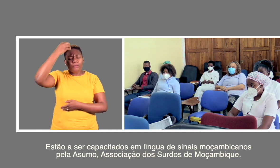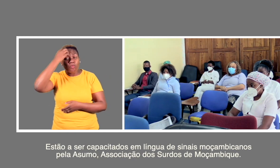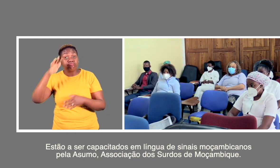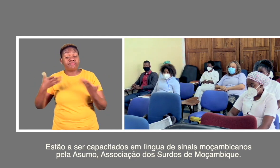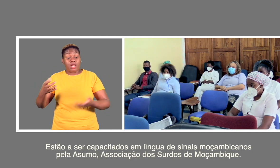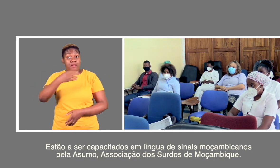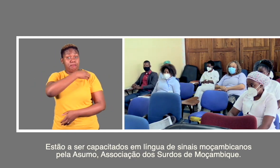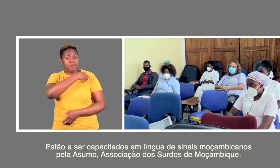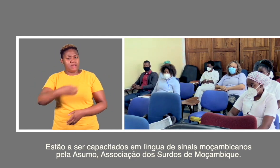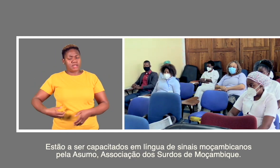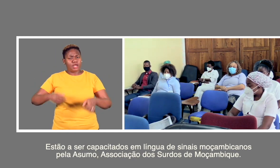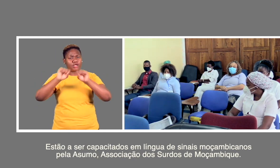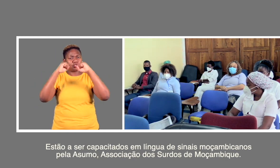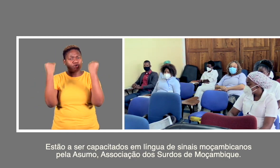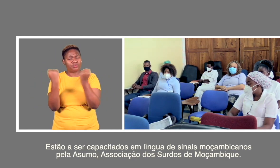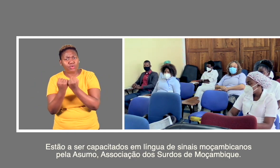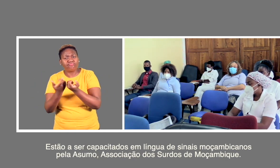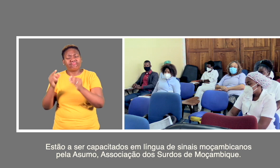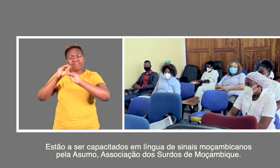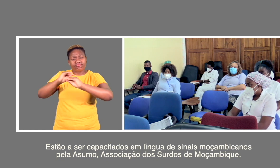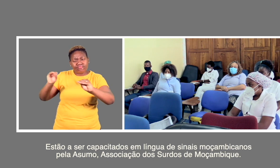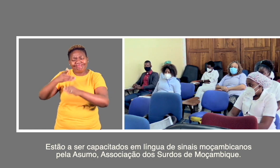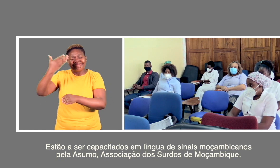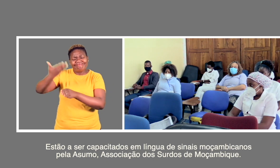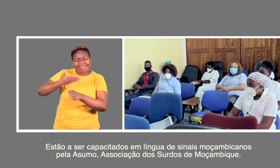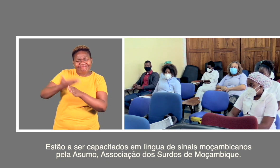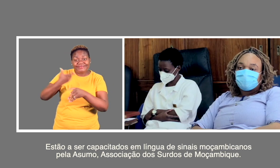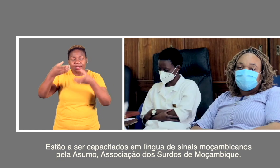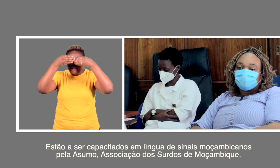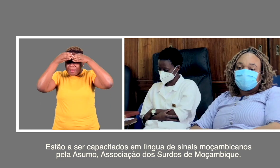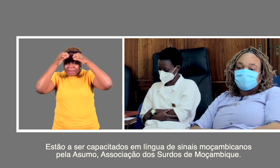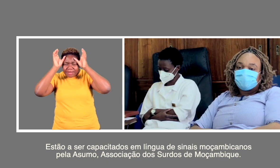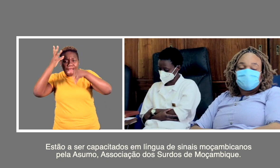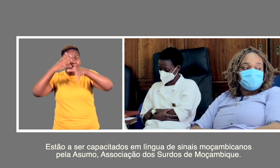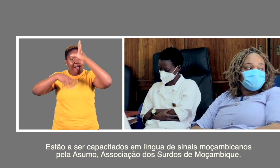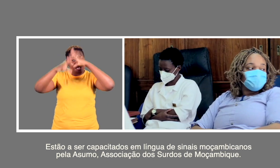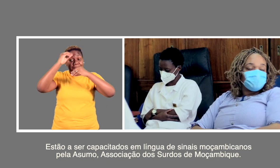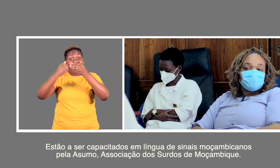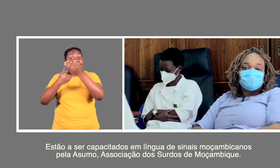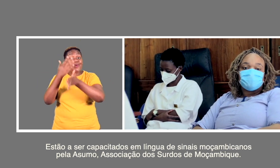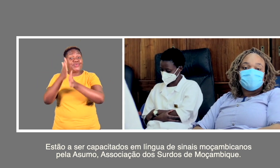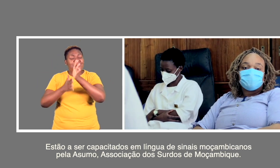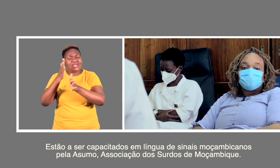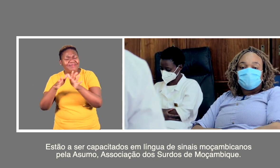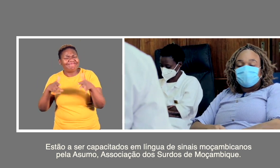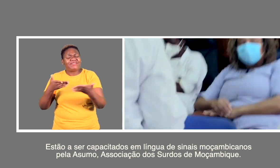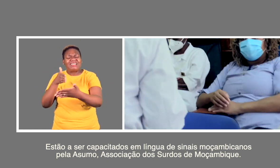em língua de sinais moçambicanos pela Assumo, Associação dos Surdos de Moçambique.